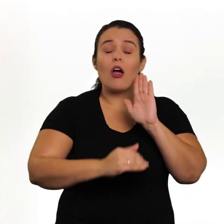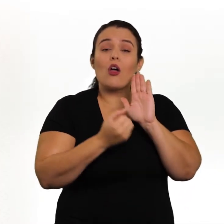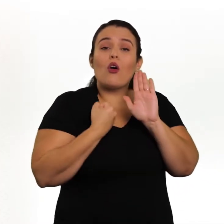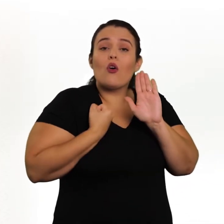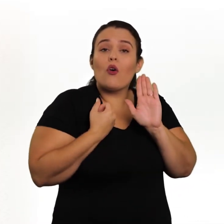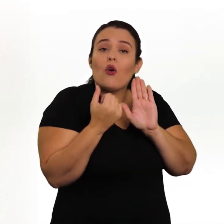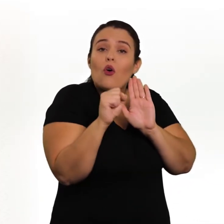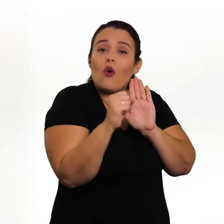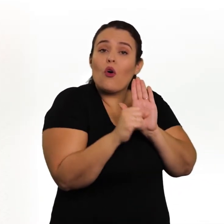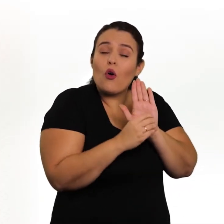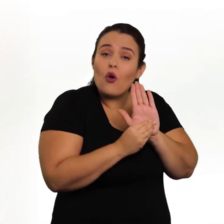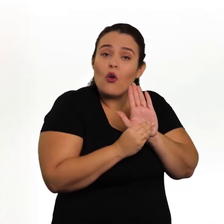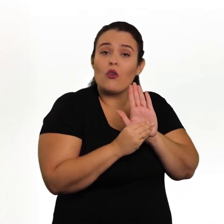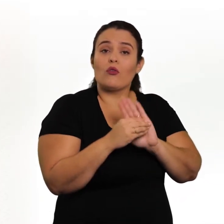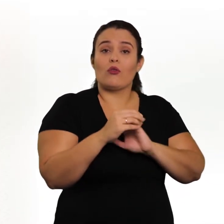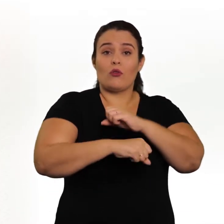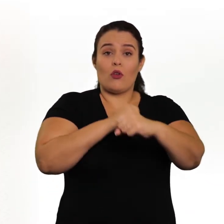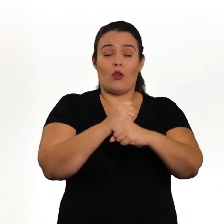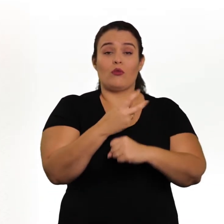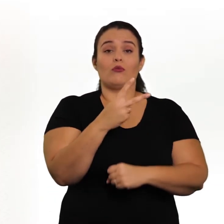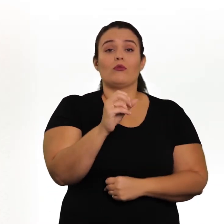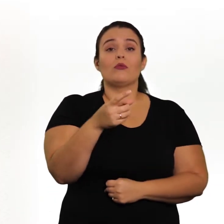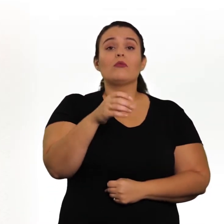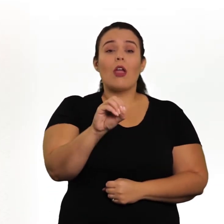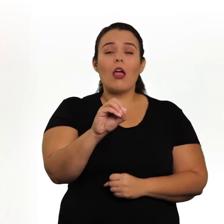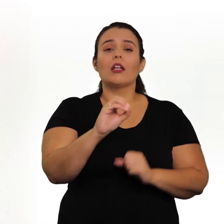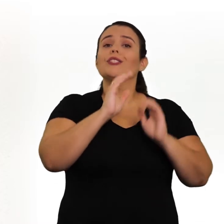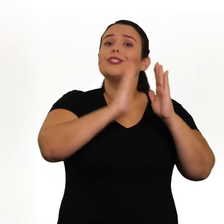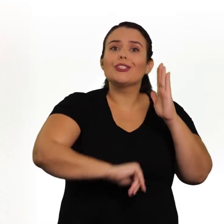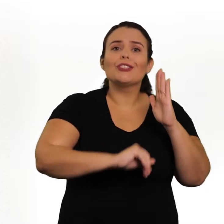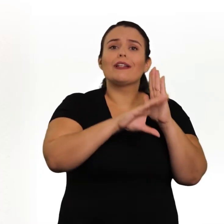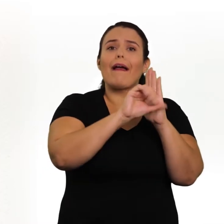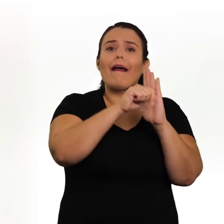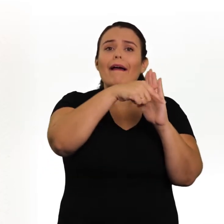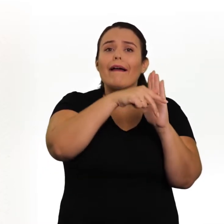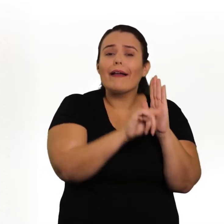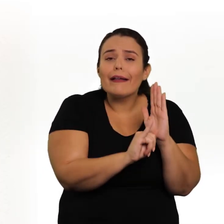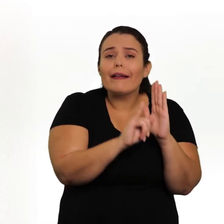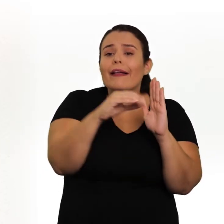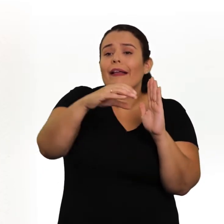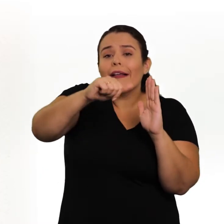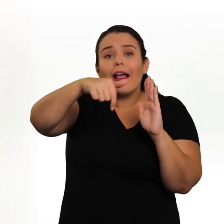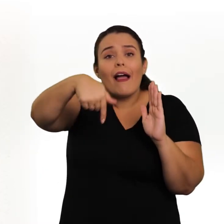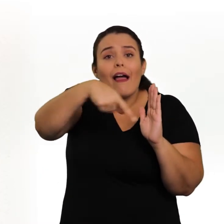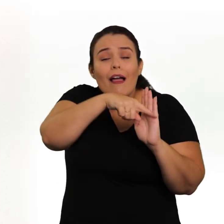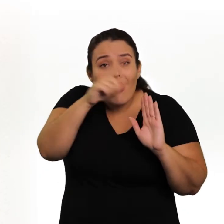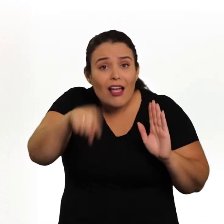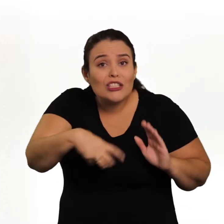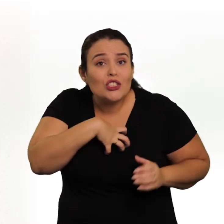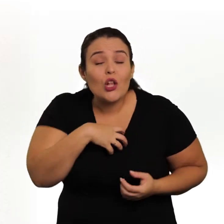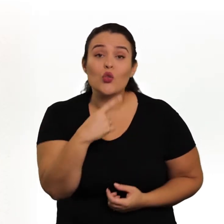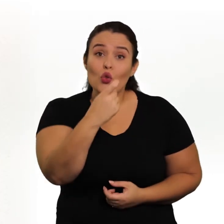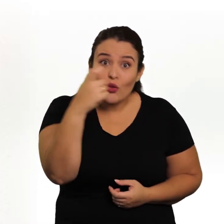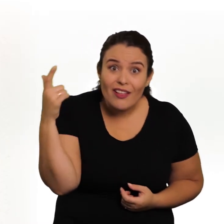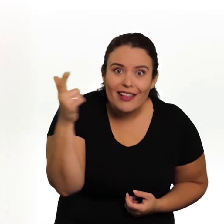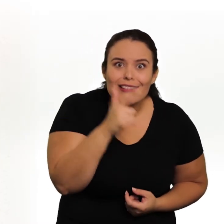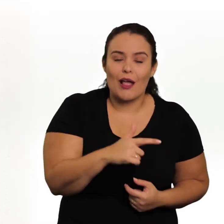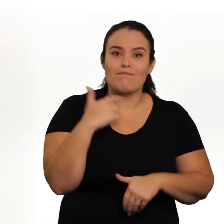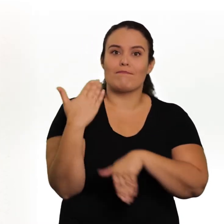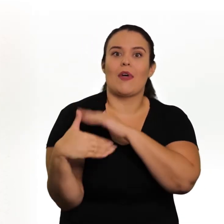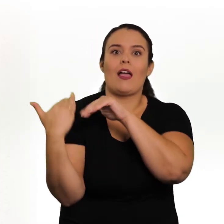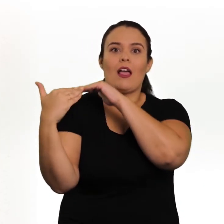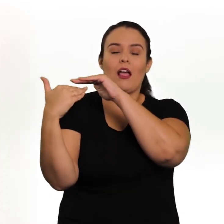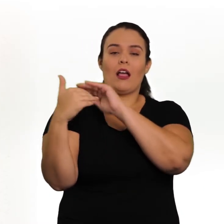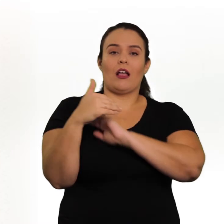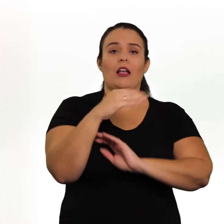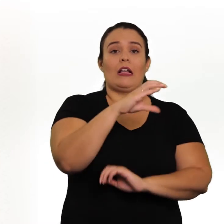anulou o parecer nº 8 de 2010, que normatizava o CAQI-CAQI, o único mecanismo que, até aqui, tinha avançado para